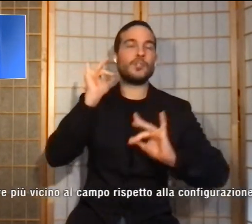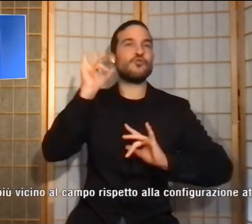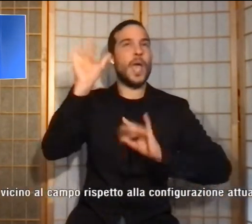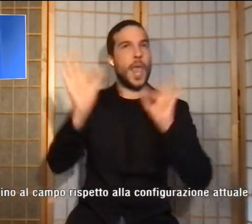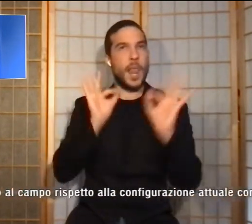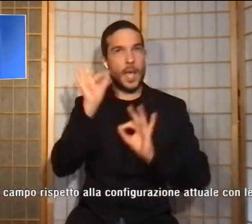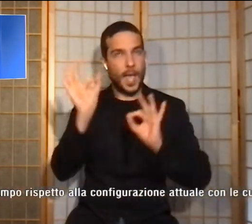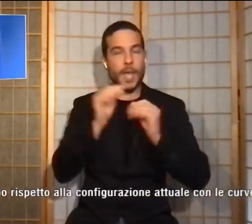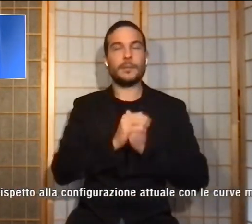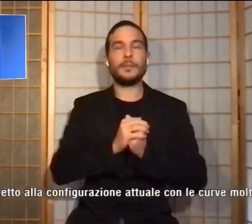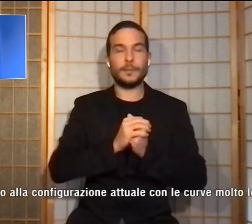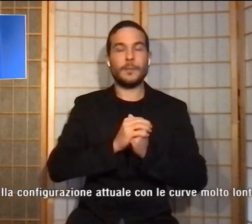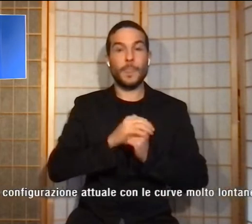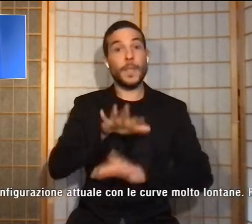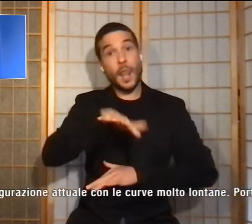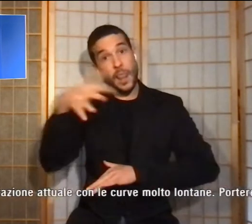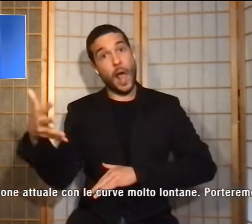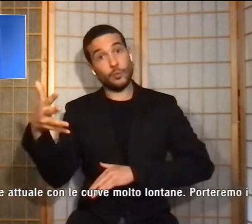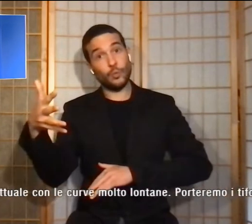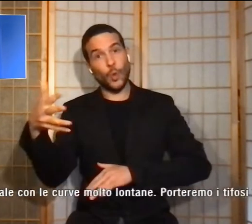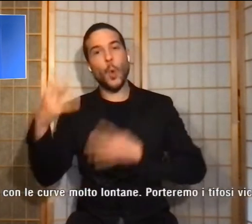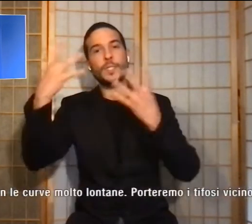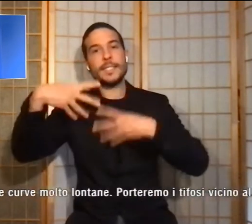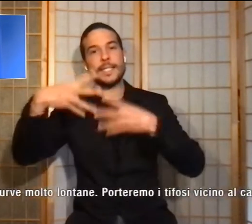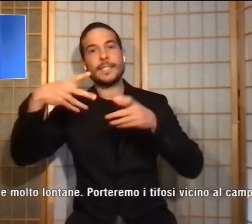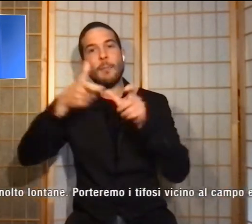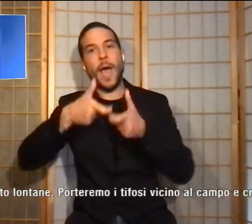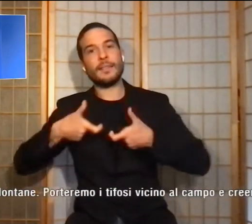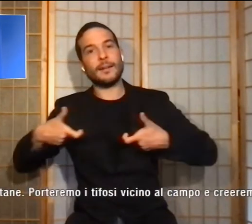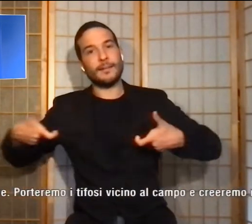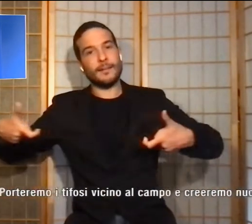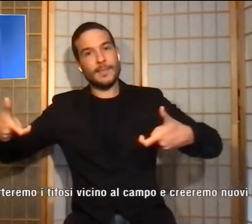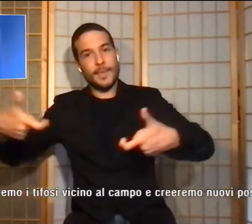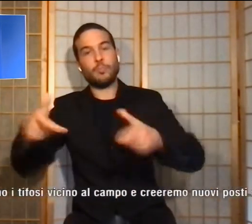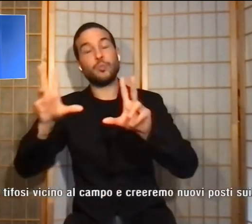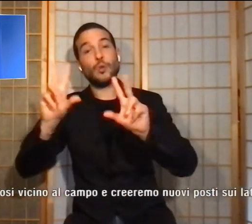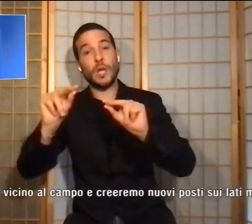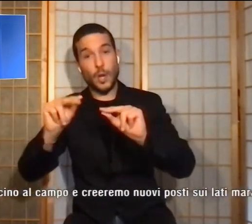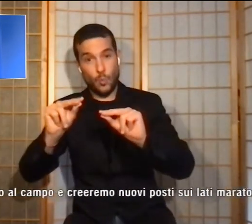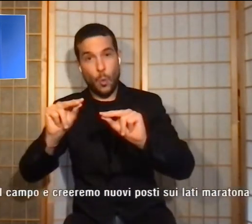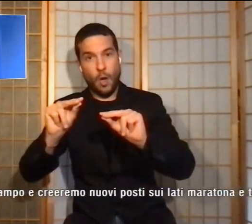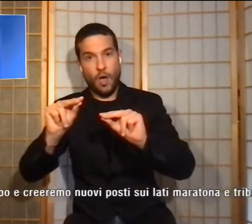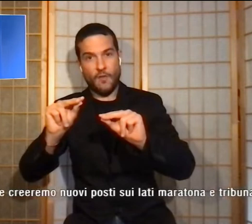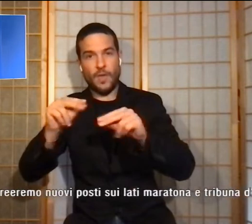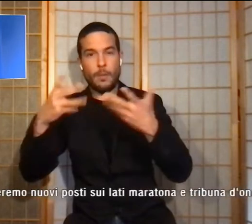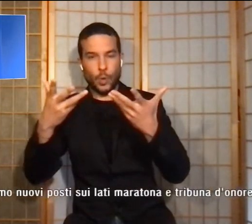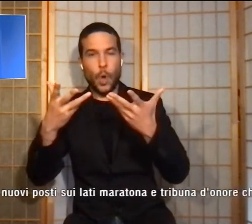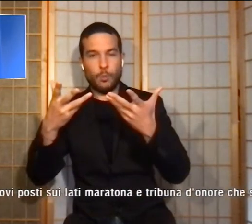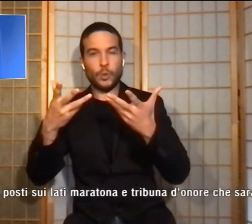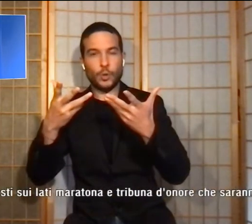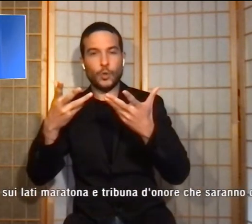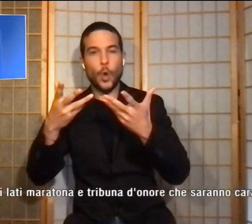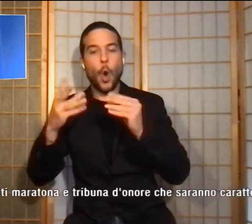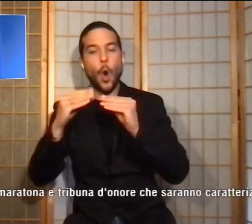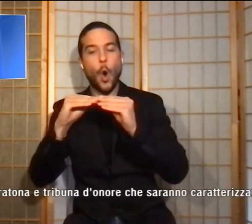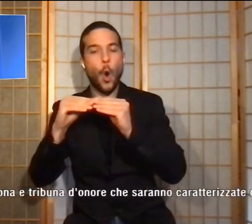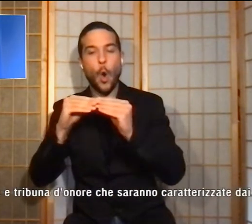è un sistema di tribune nuove che vanno a iscriversi in quelle storiche che sono patrimonio da